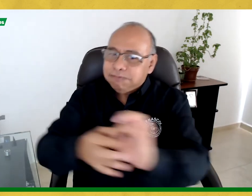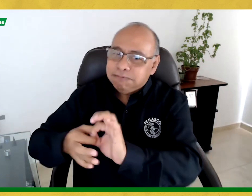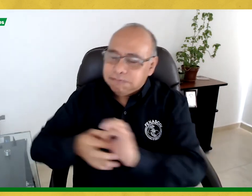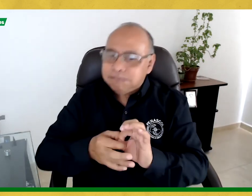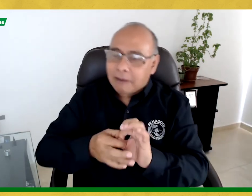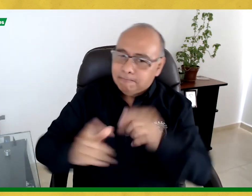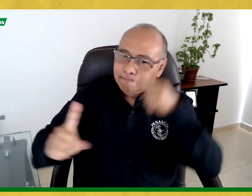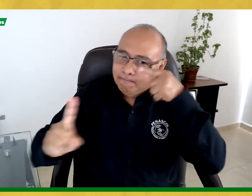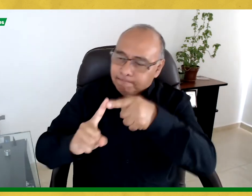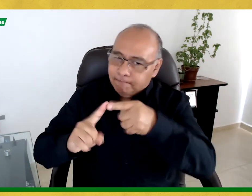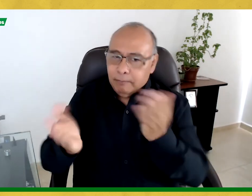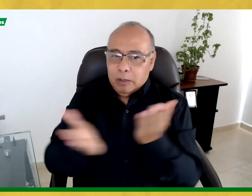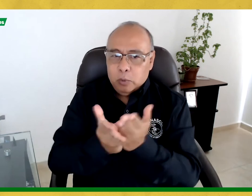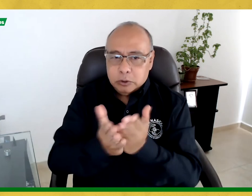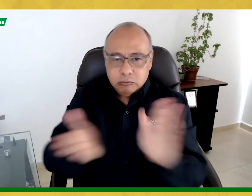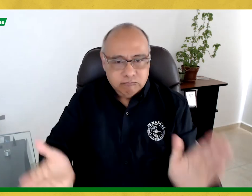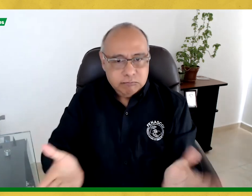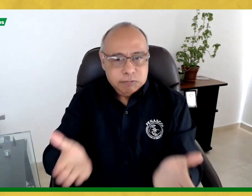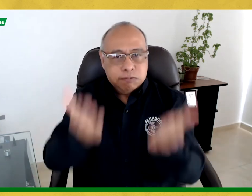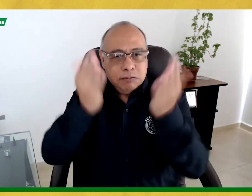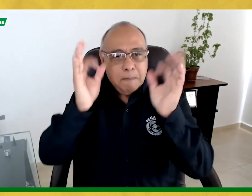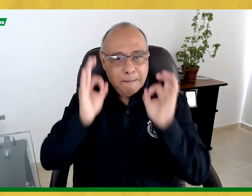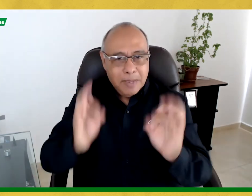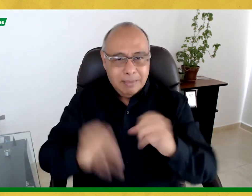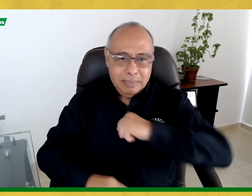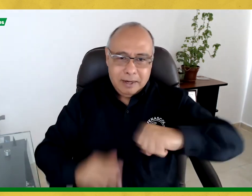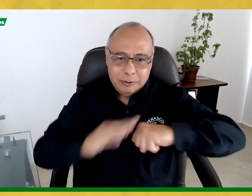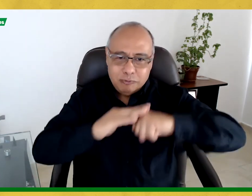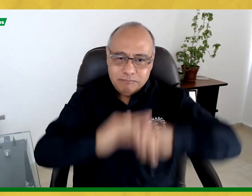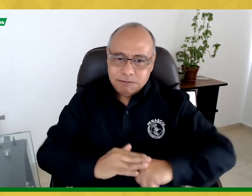con el fin de mejorar la educación y evitar la vulneración de derechos.